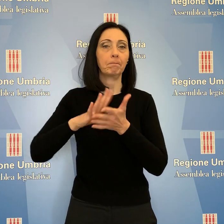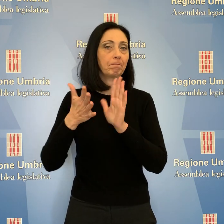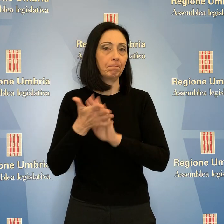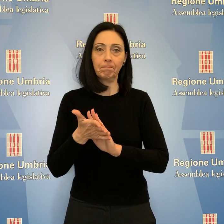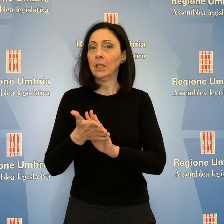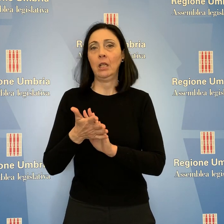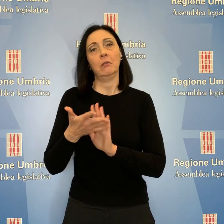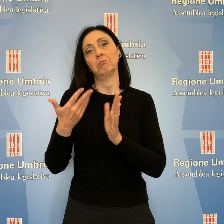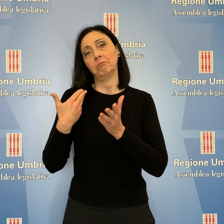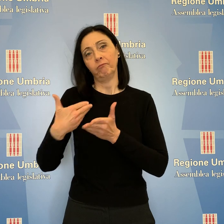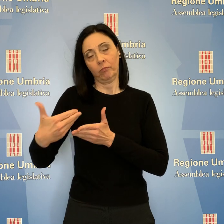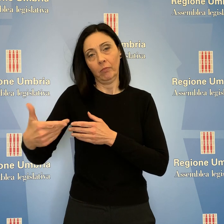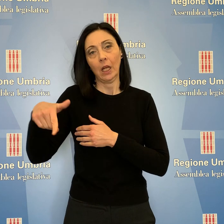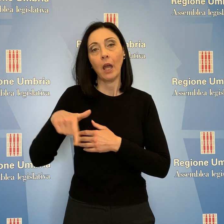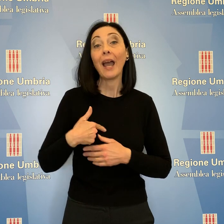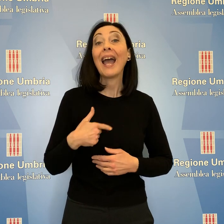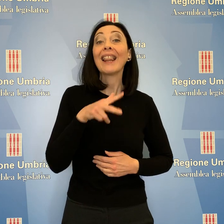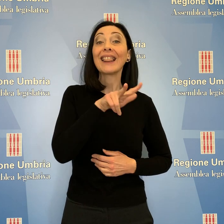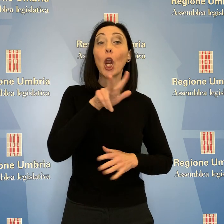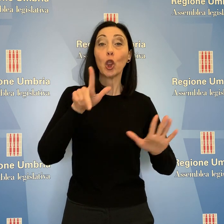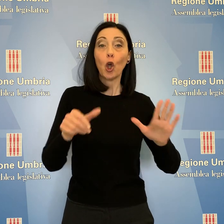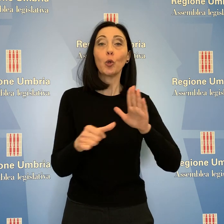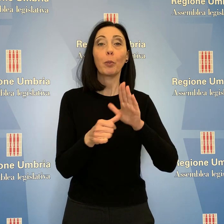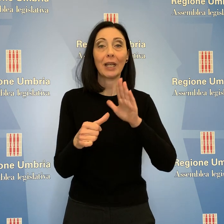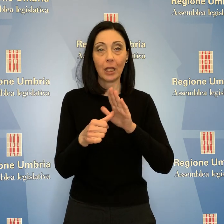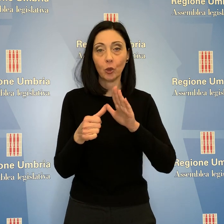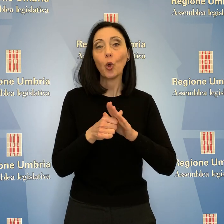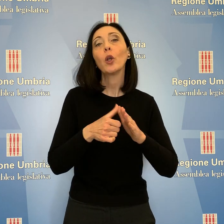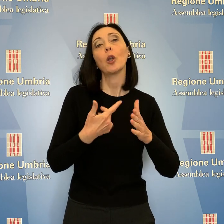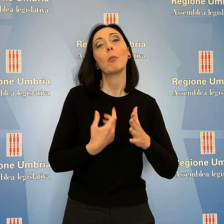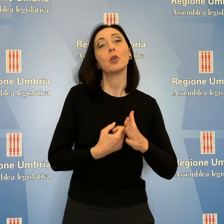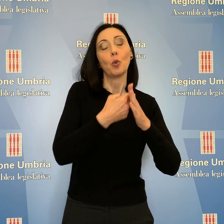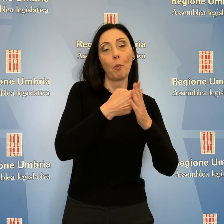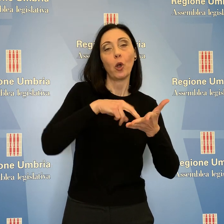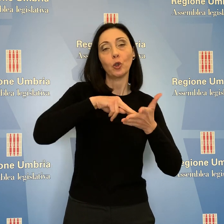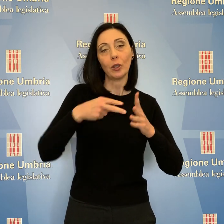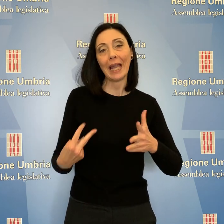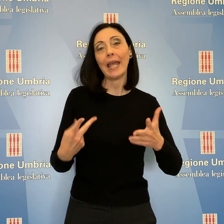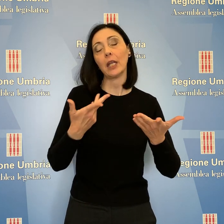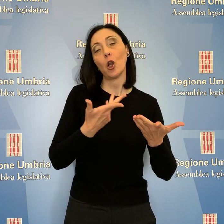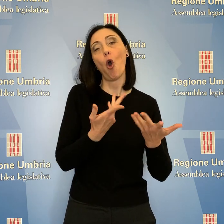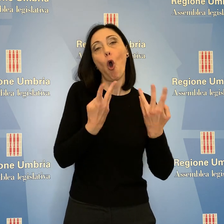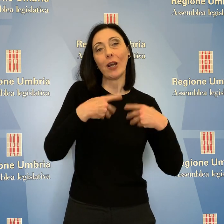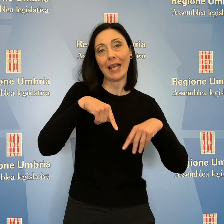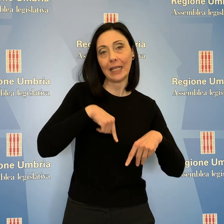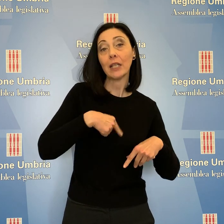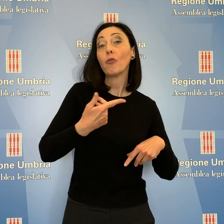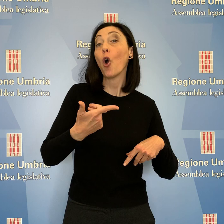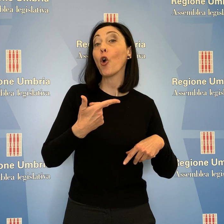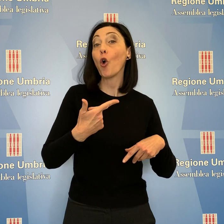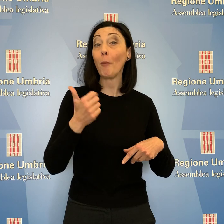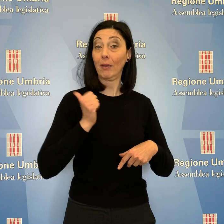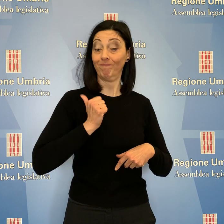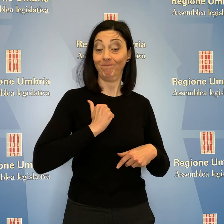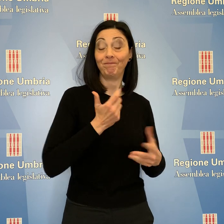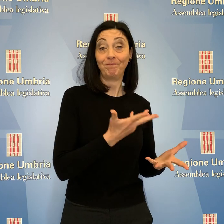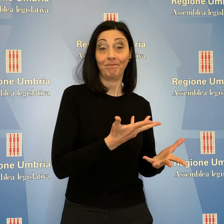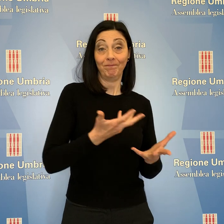operatori di supporto tecnico organizzativo andranno in staff leasing per poi accedere a selezione per l'assunzione a tempo indeterminato.